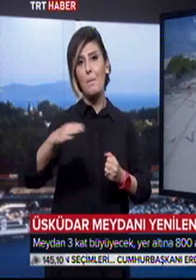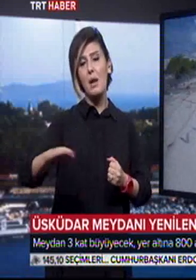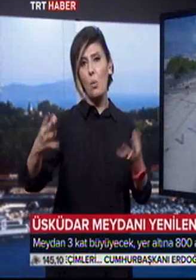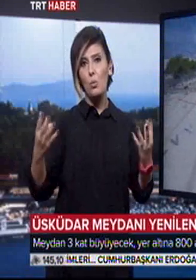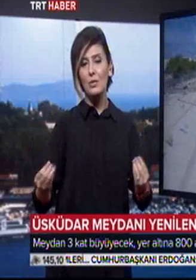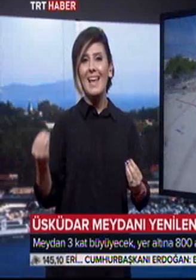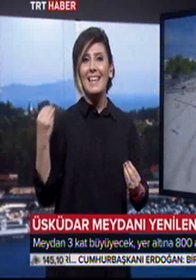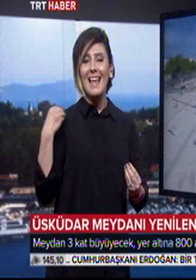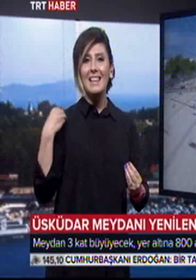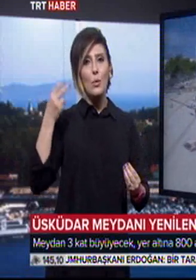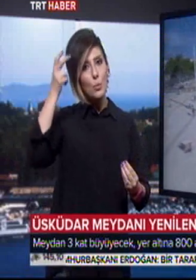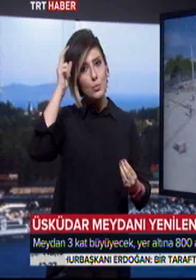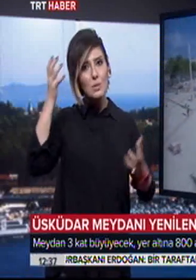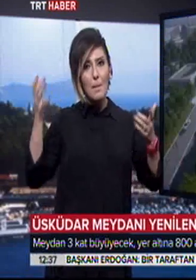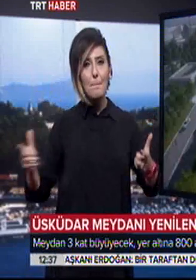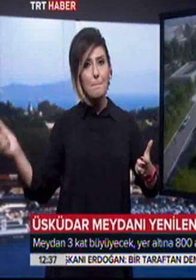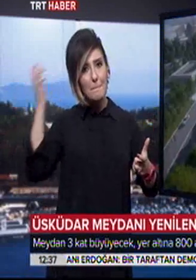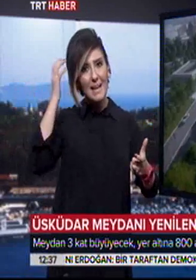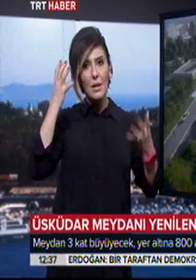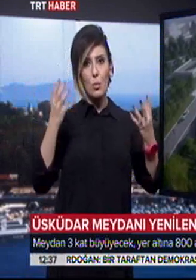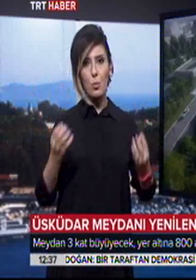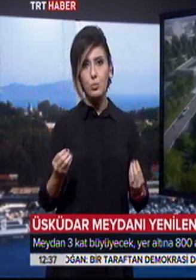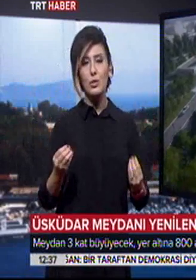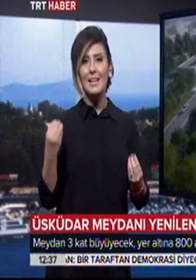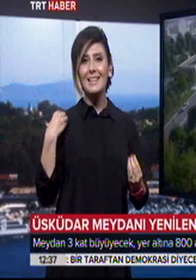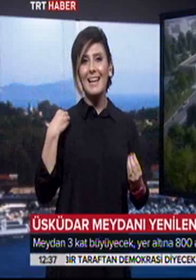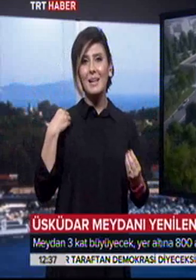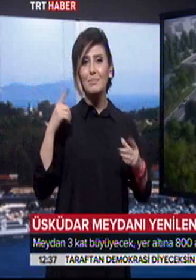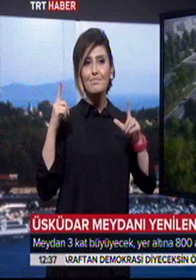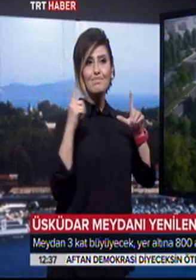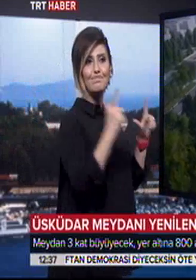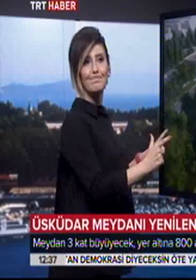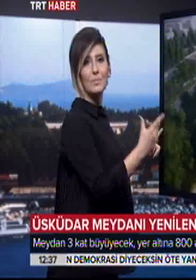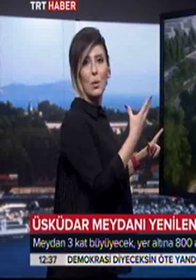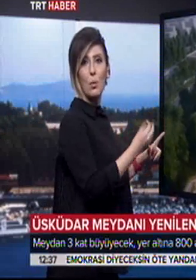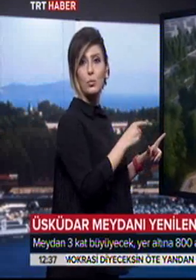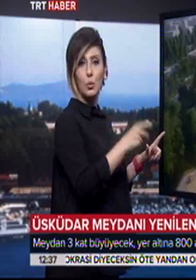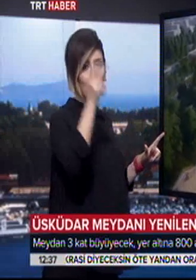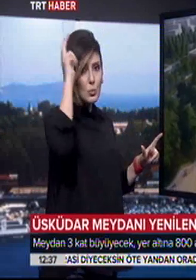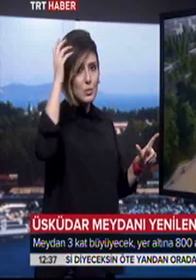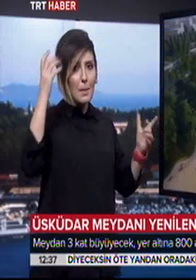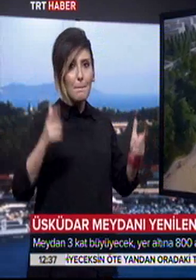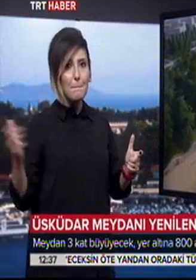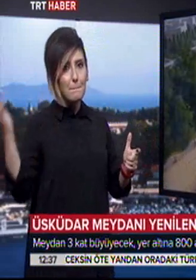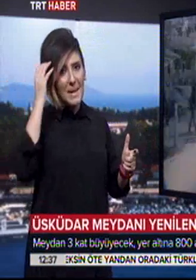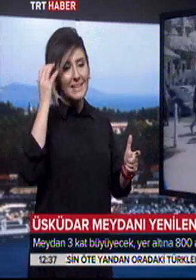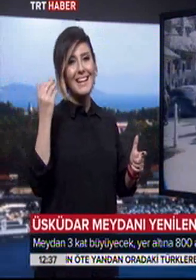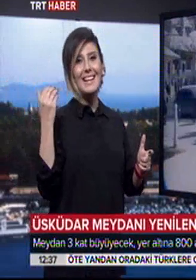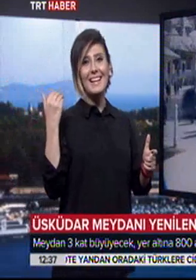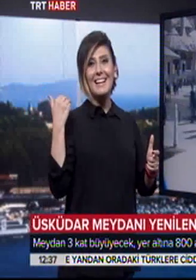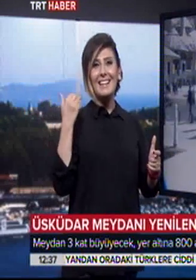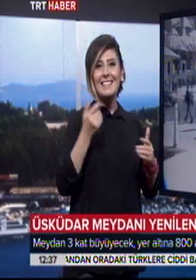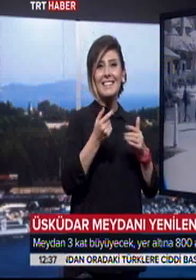yepyeni bir Üsküdar meydanı ortaya çıkıyor. Üsküdar meydanı yeni bir çehreye kavuşacak. Üsküdar meydanı için artık geri sayım başladı.